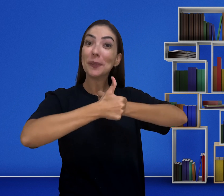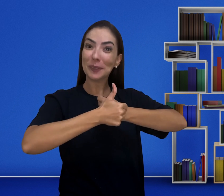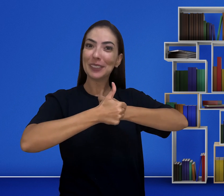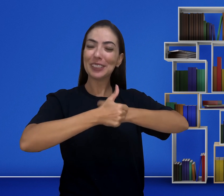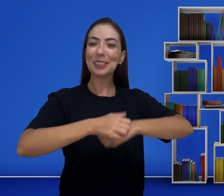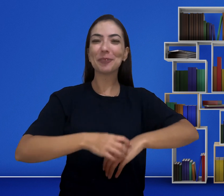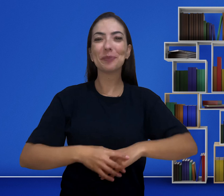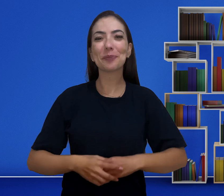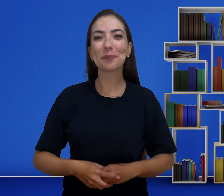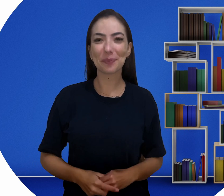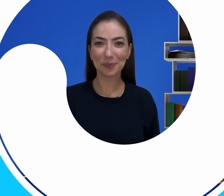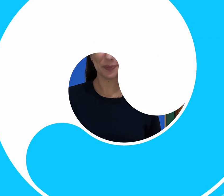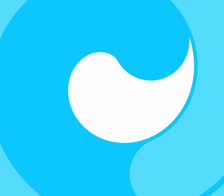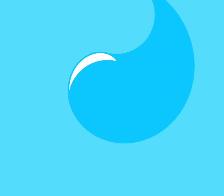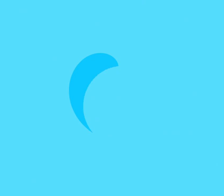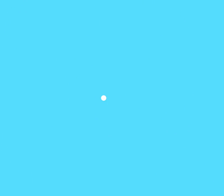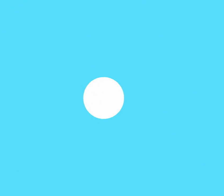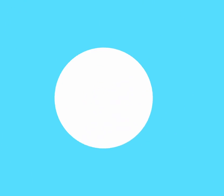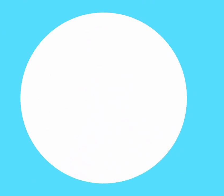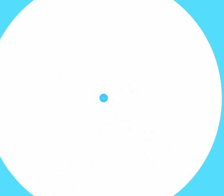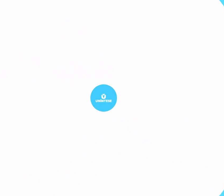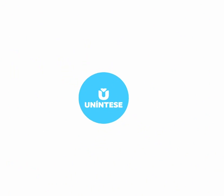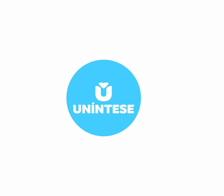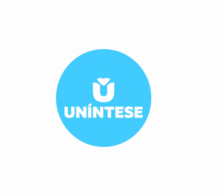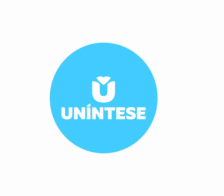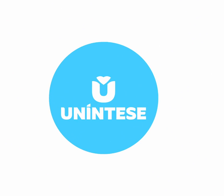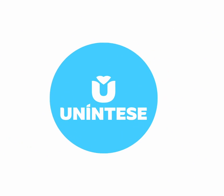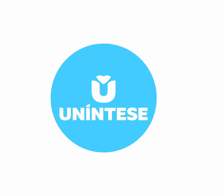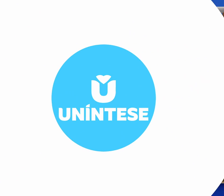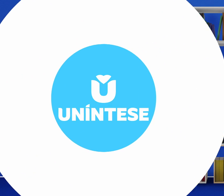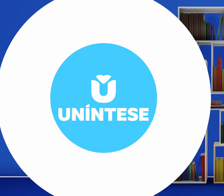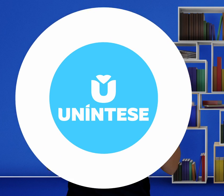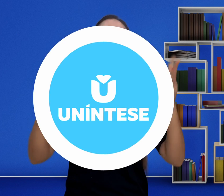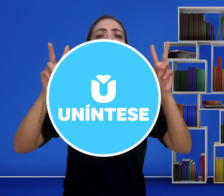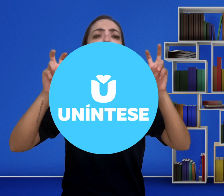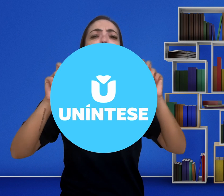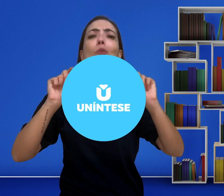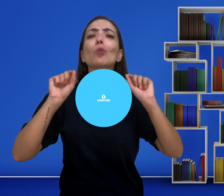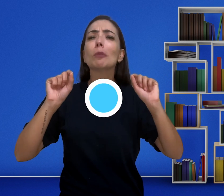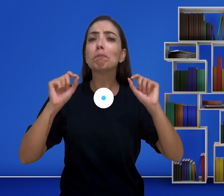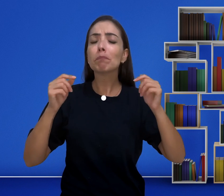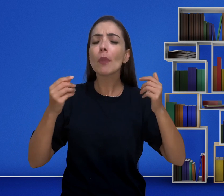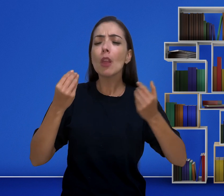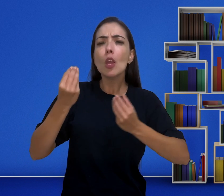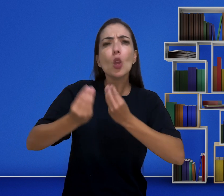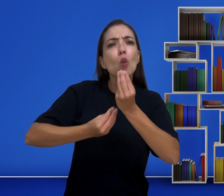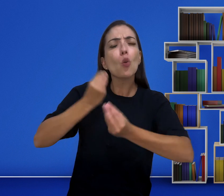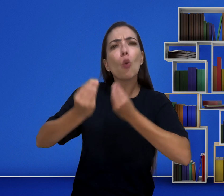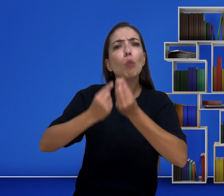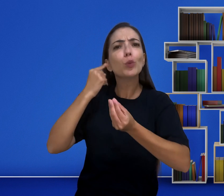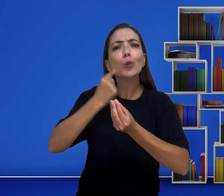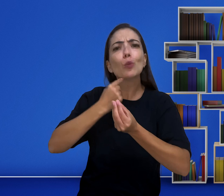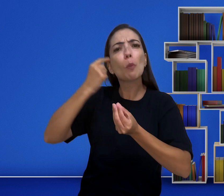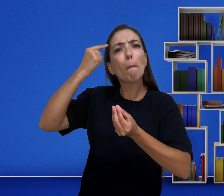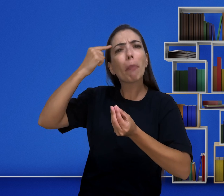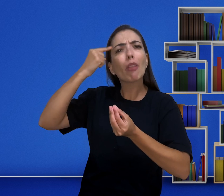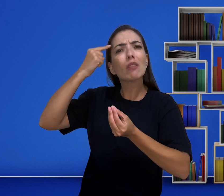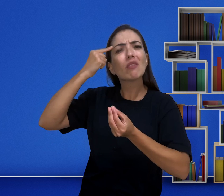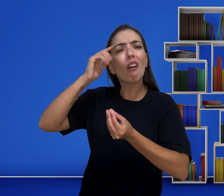agora curtam esse vídeo. Hoje nós vamos falar sobre como os surdos pensam. E esse tema é muito